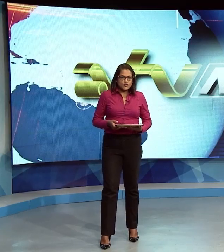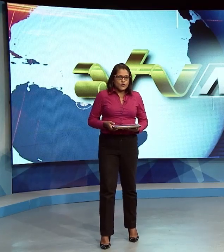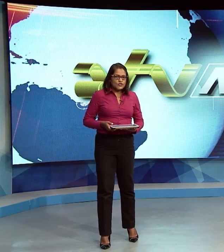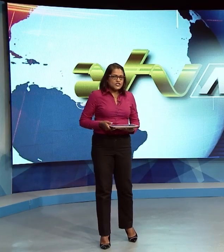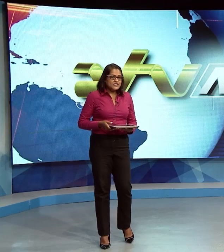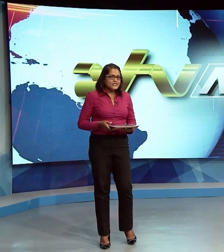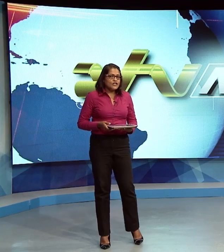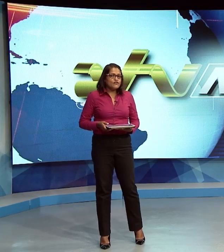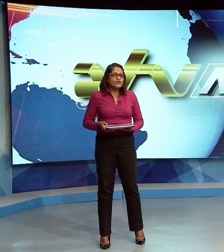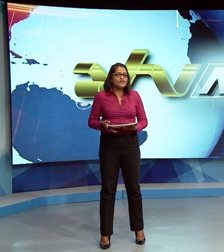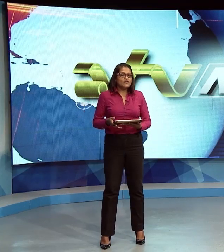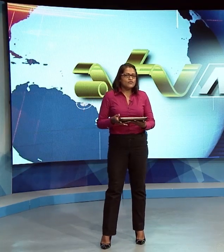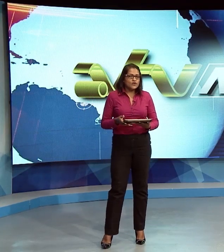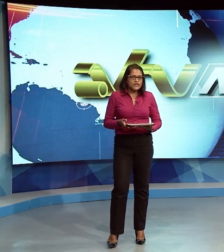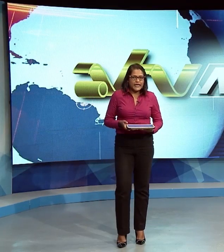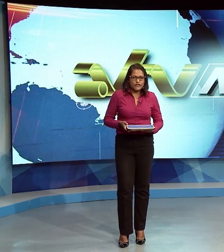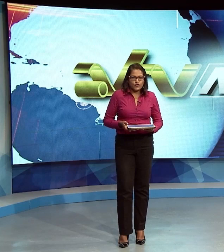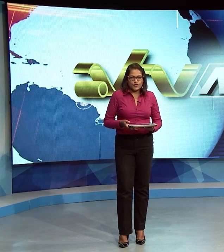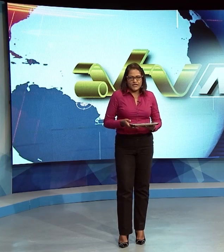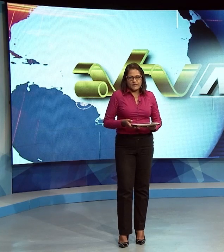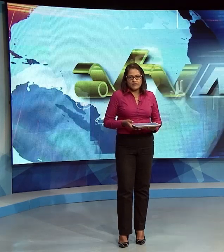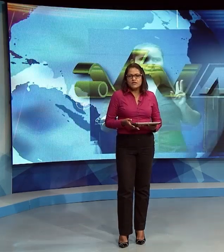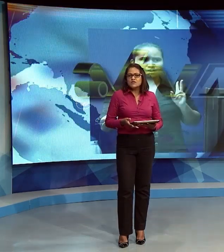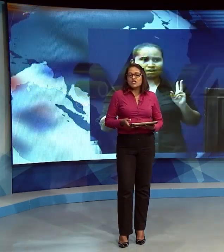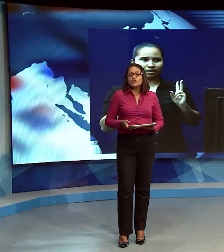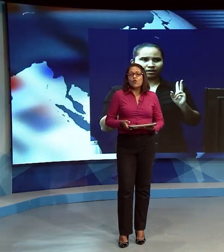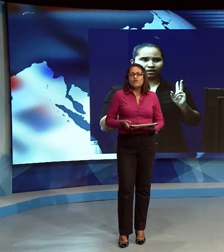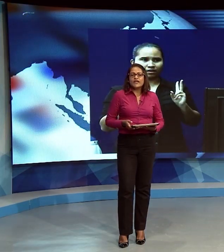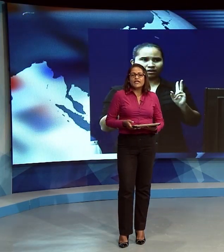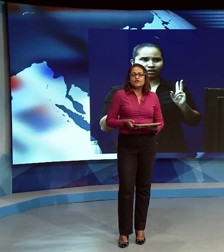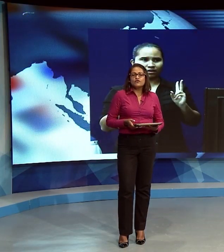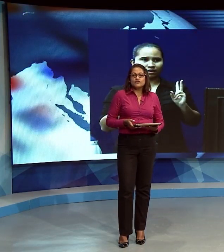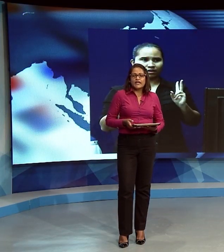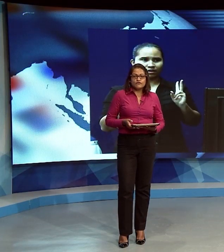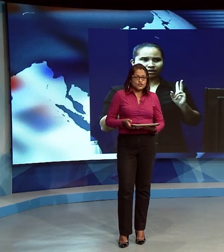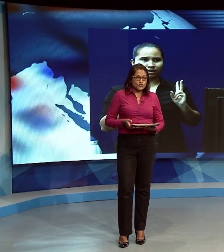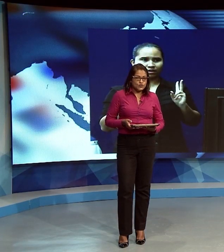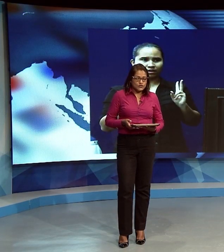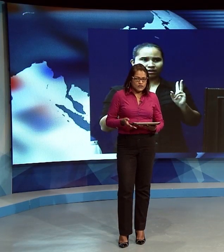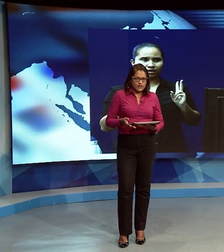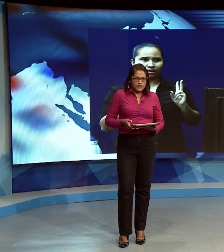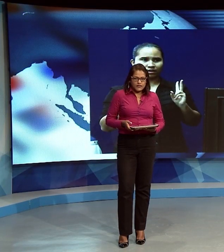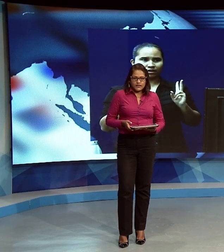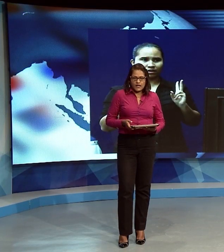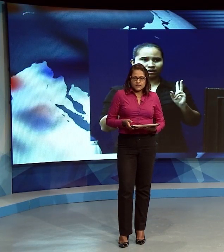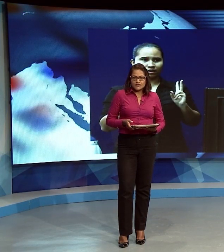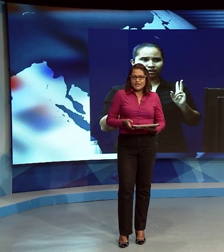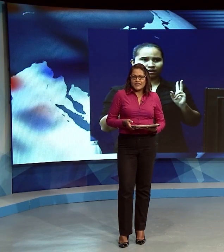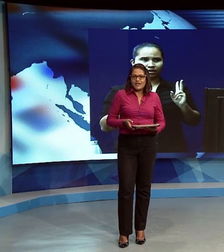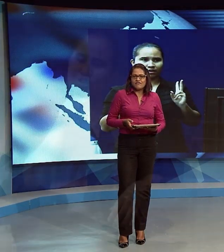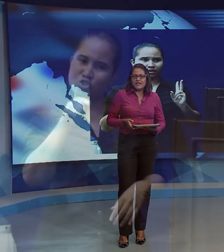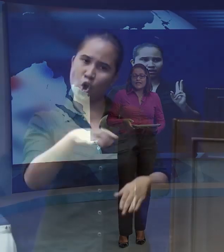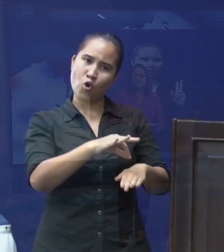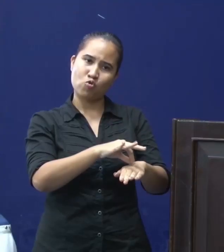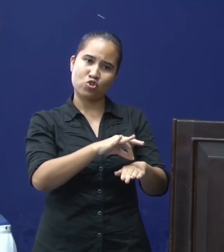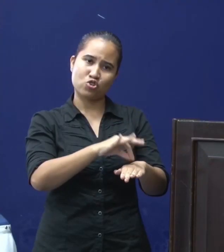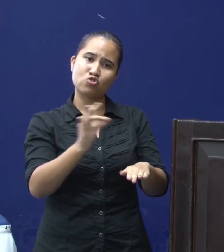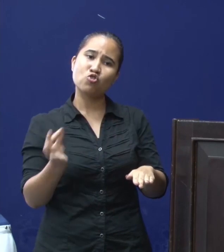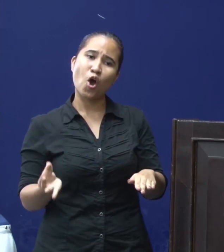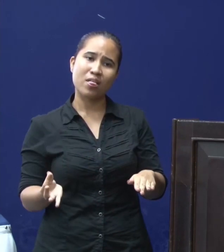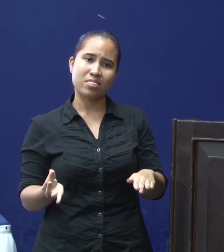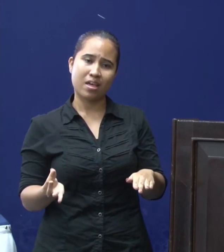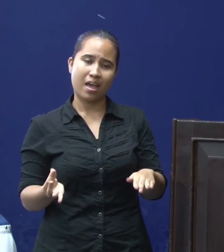Als burgers niet zelf hun verantwoordelijkheid kunnen nemen, zal de overheid het voor ze doen. Dit haalde Daniela Vera,